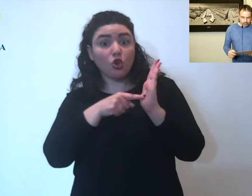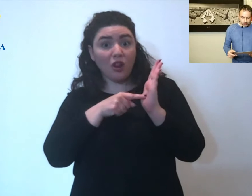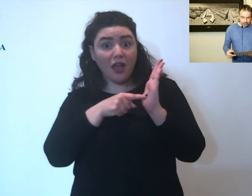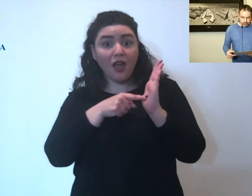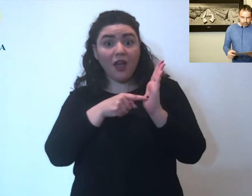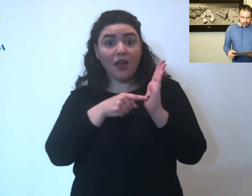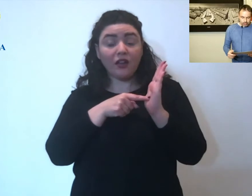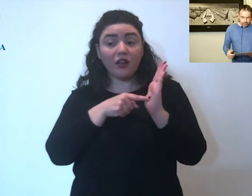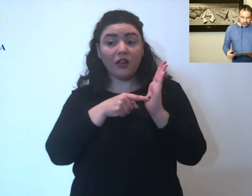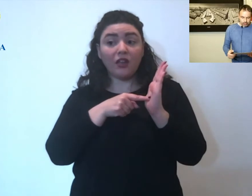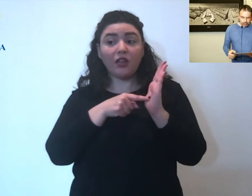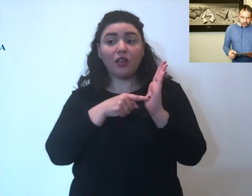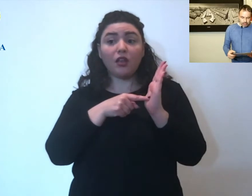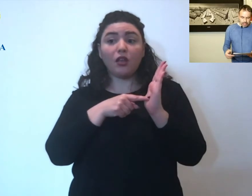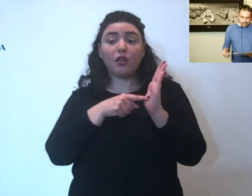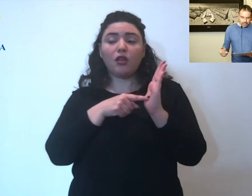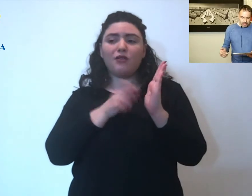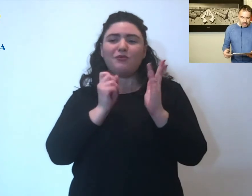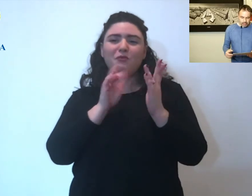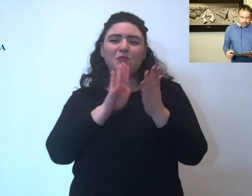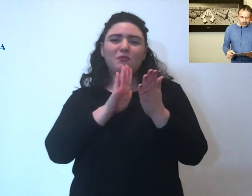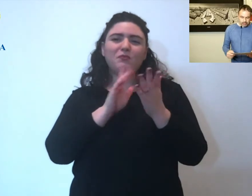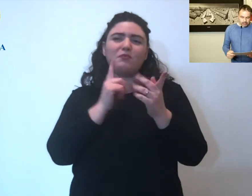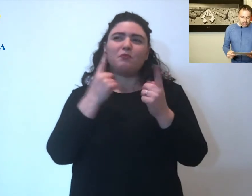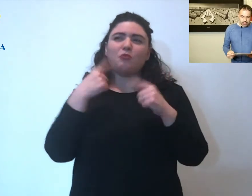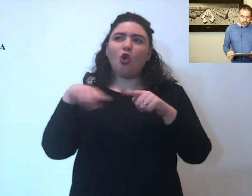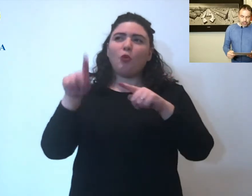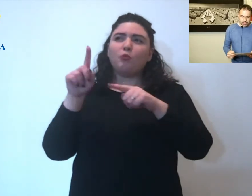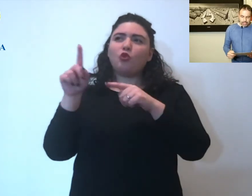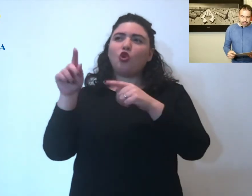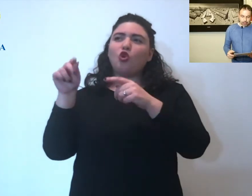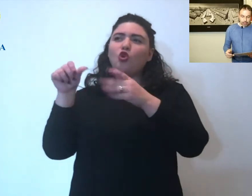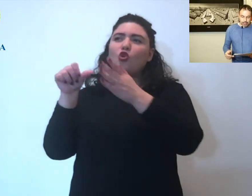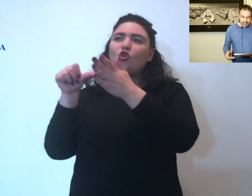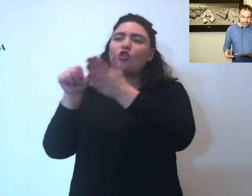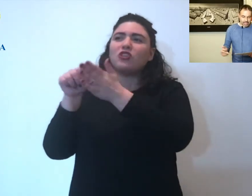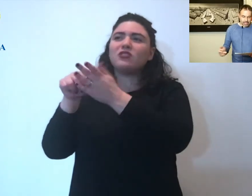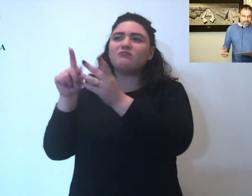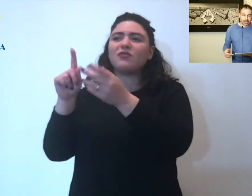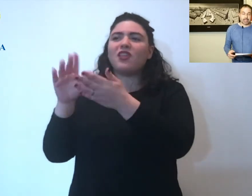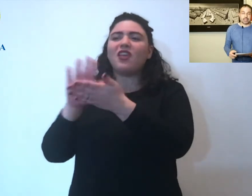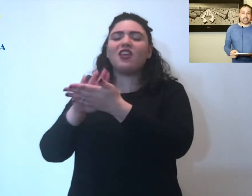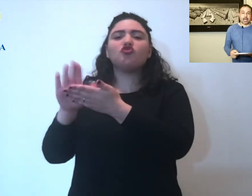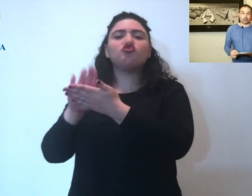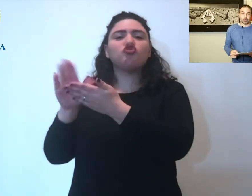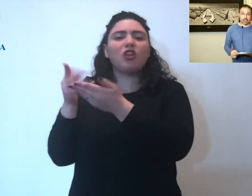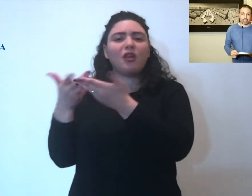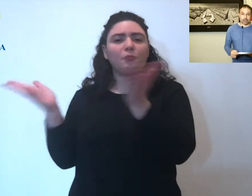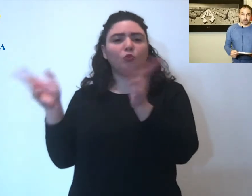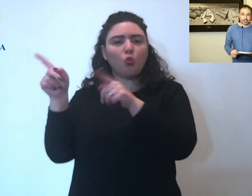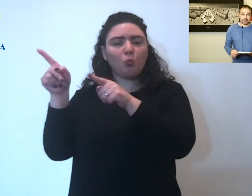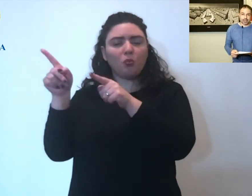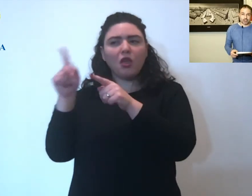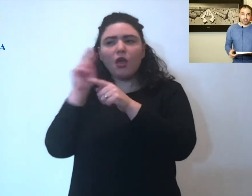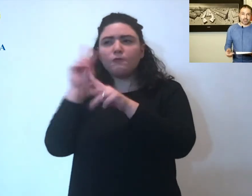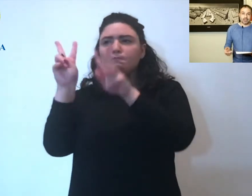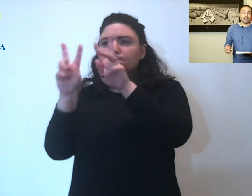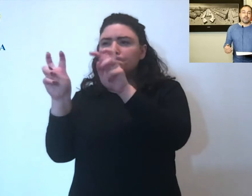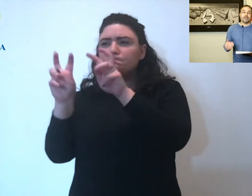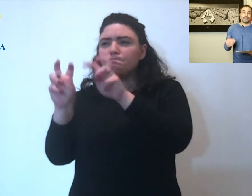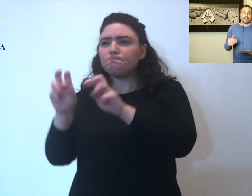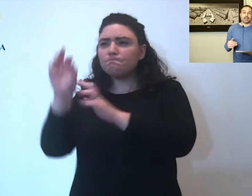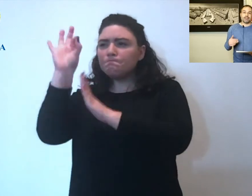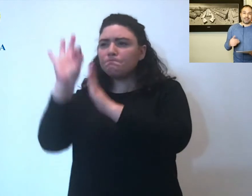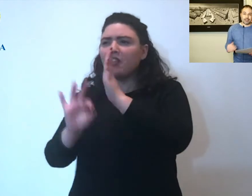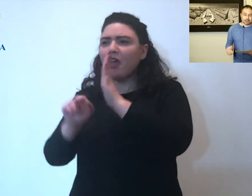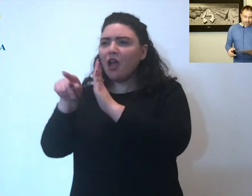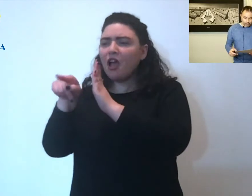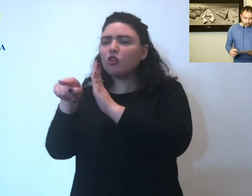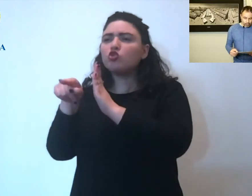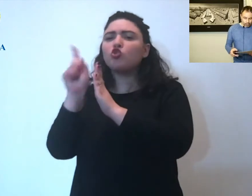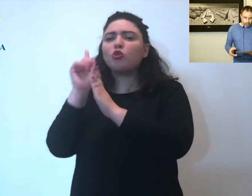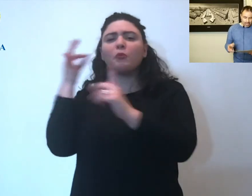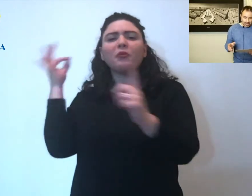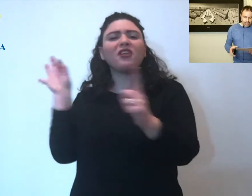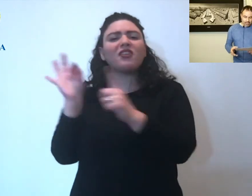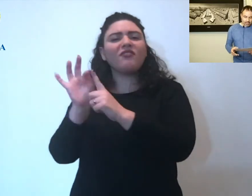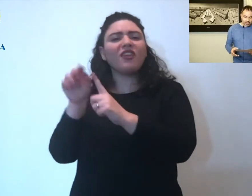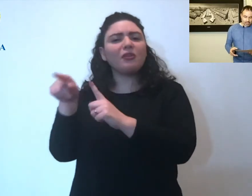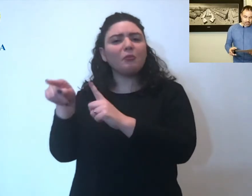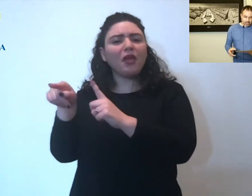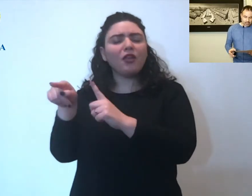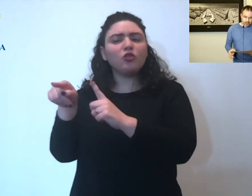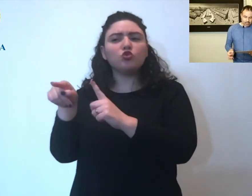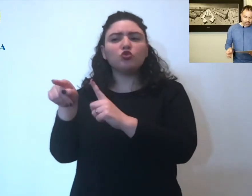dall'igiene pubblica analizzato anche con le indagini fa riferimento